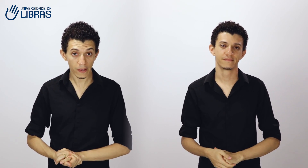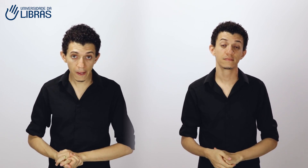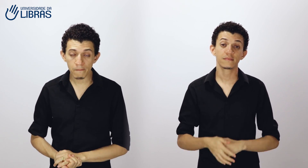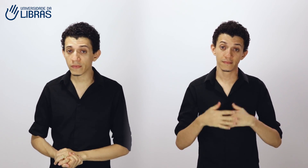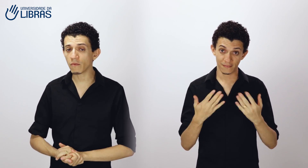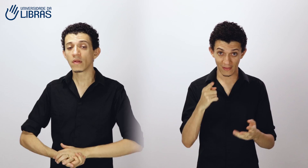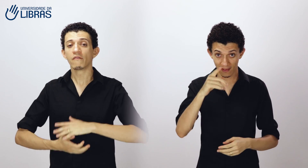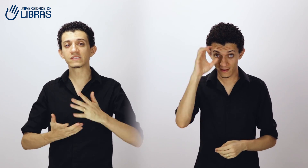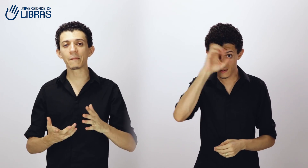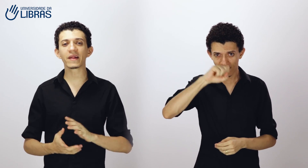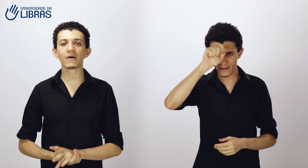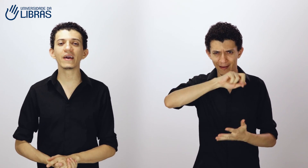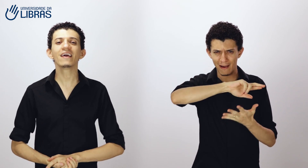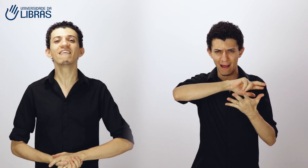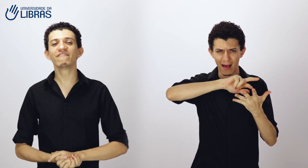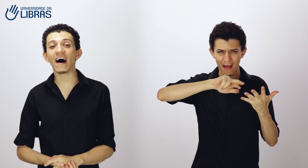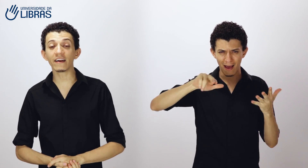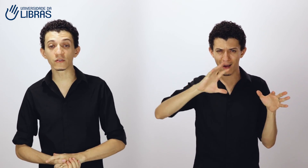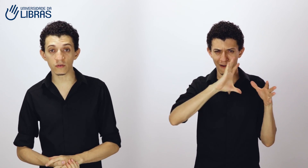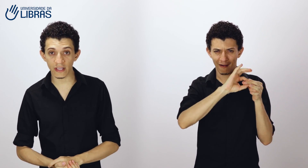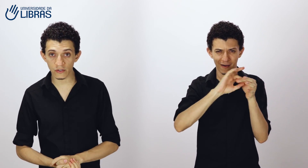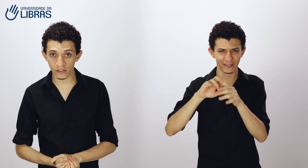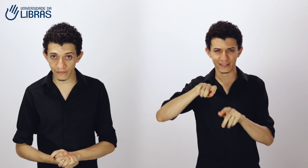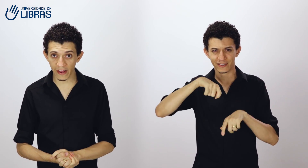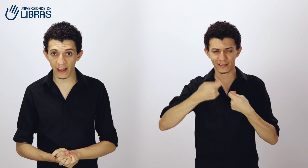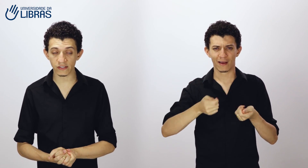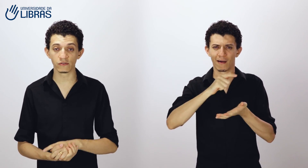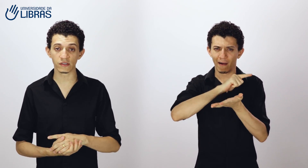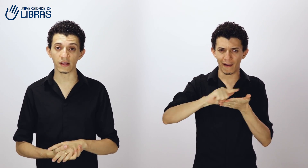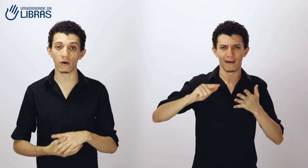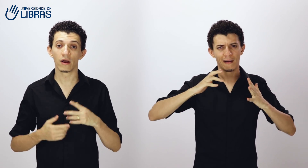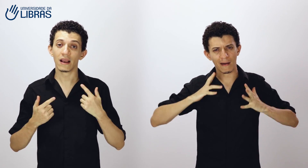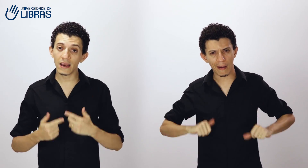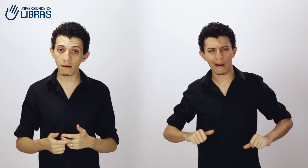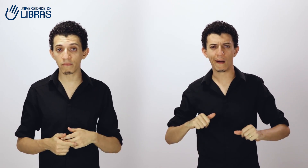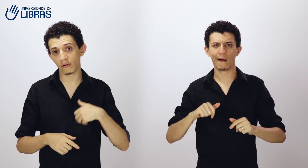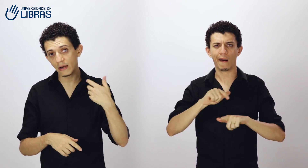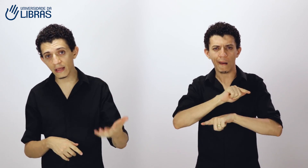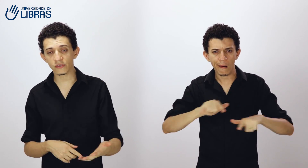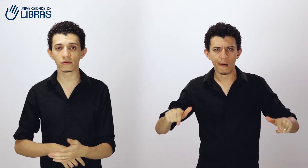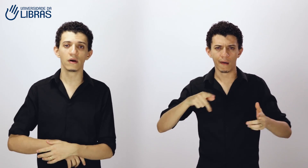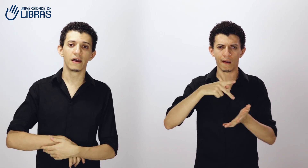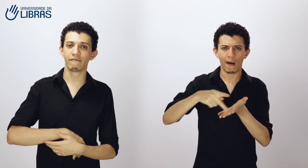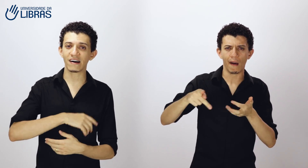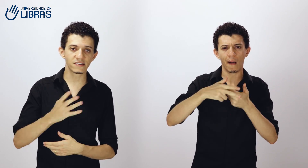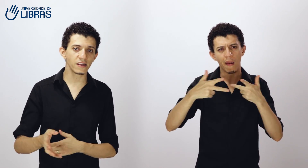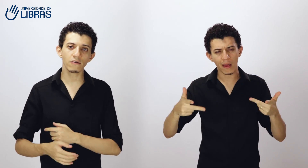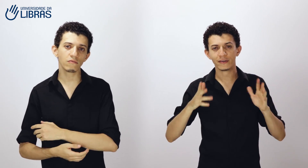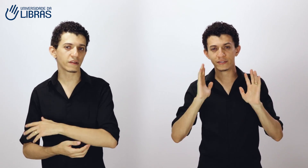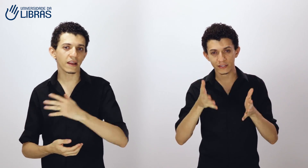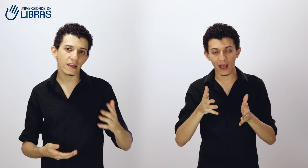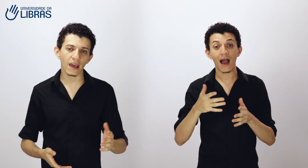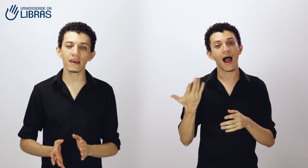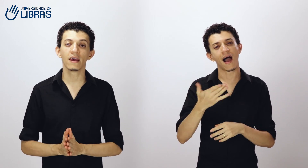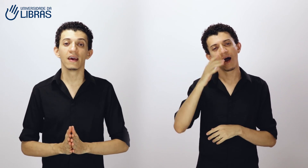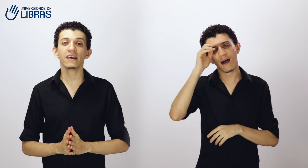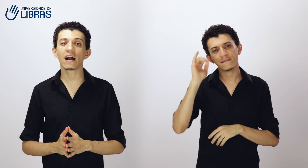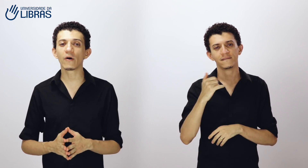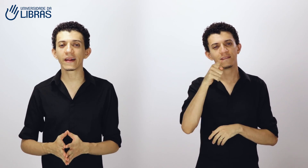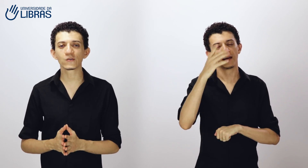Ok? Então, você aprendeu aí vários contextos diferentes do sinal limpo, liso, vazio, não tem ninguém. E agora é